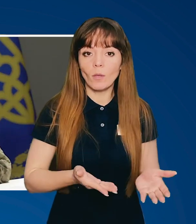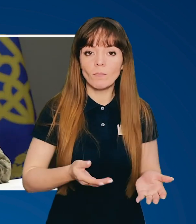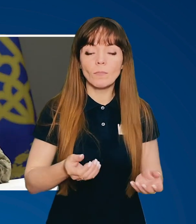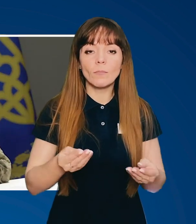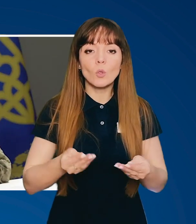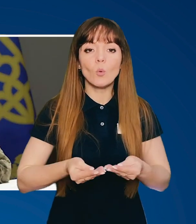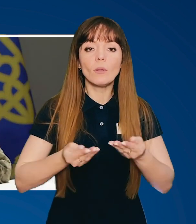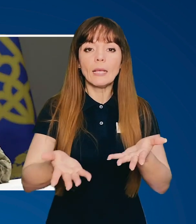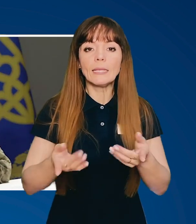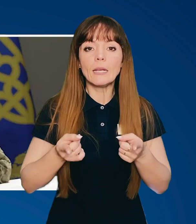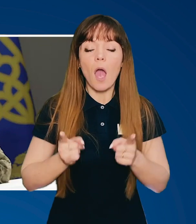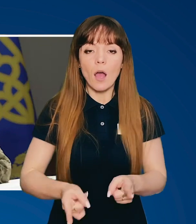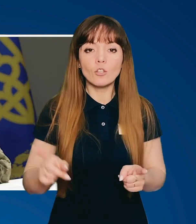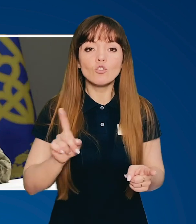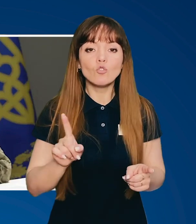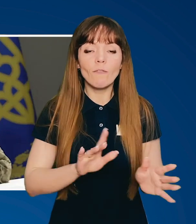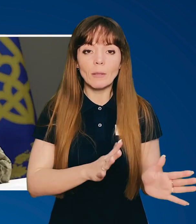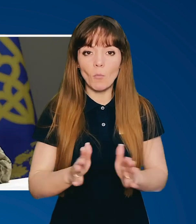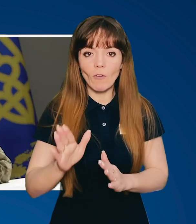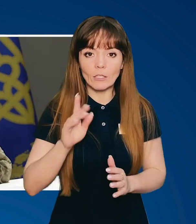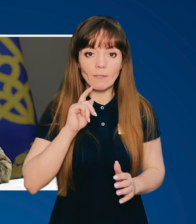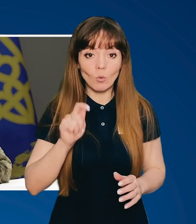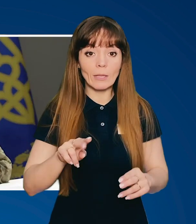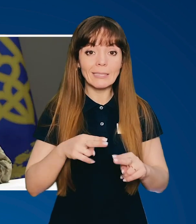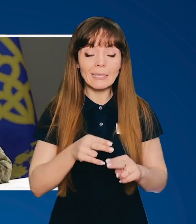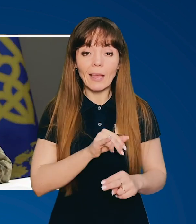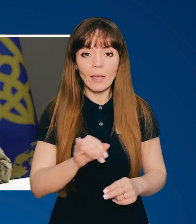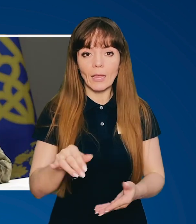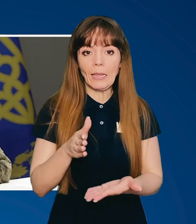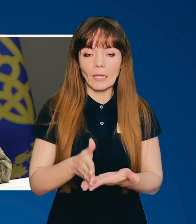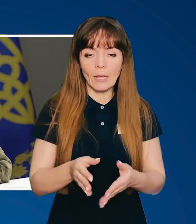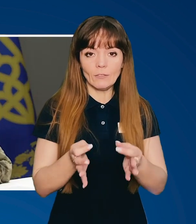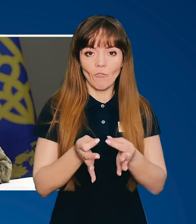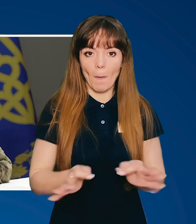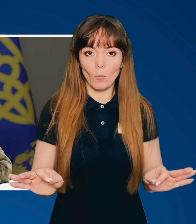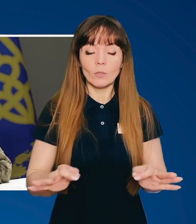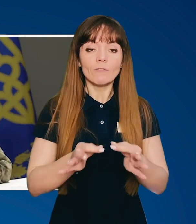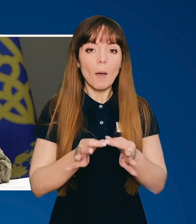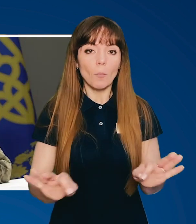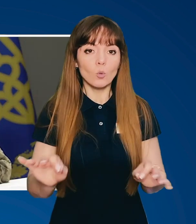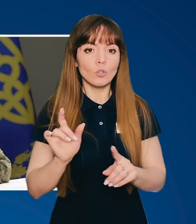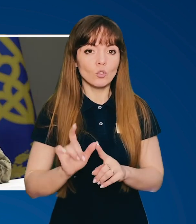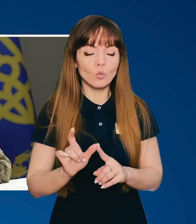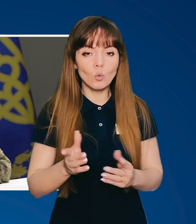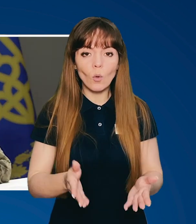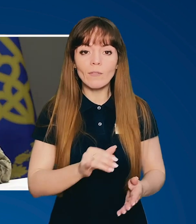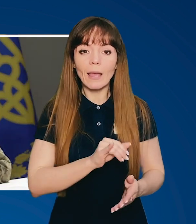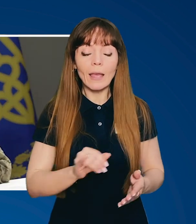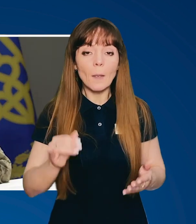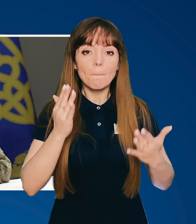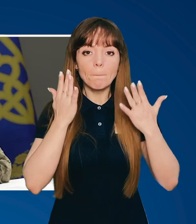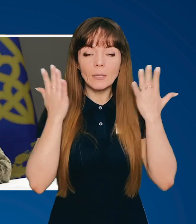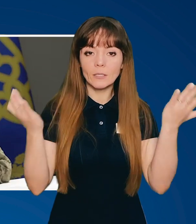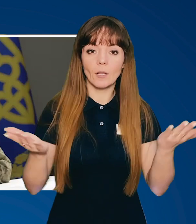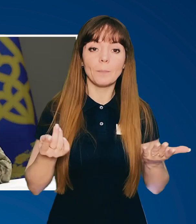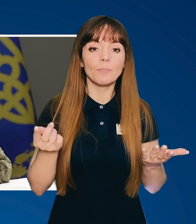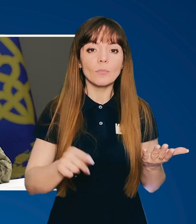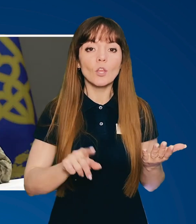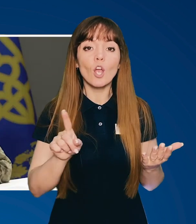донести реальність, що відбувається в Україні. Це є свобода. Це є свобода слова і мислення. Те,